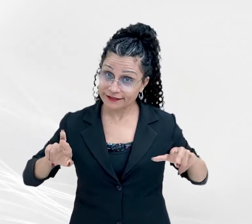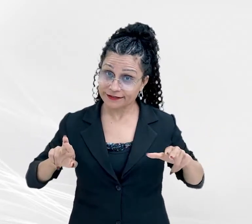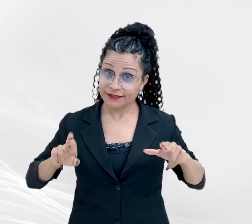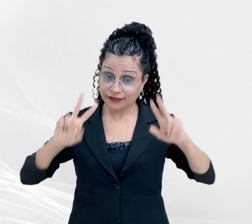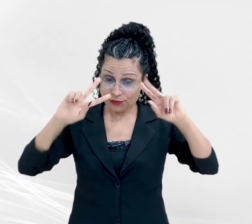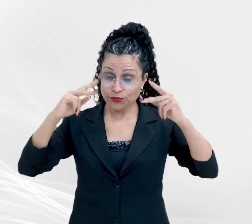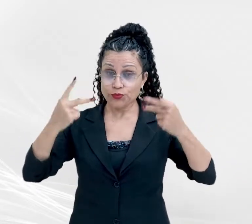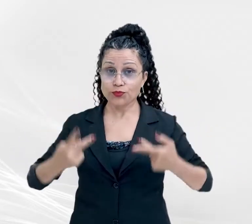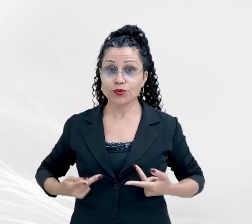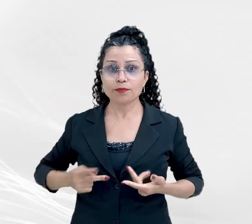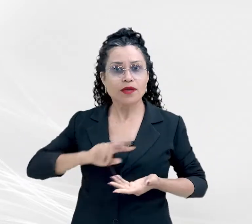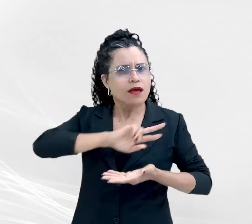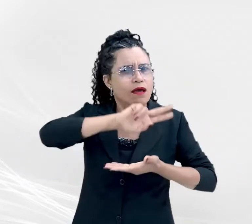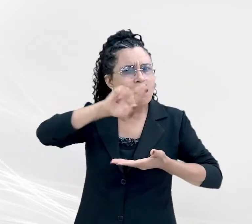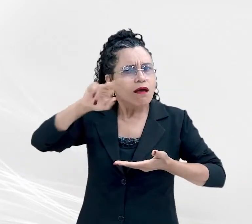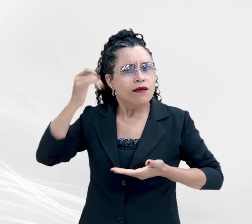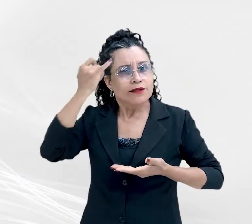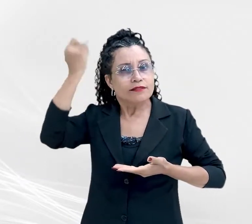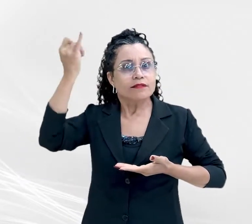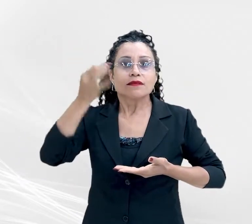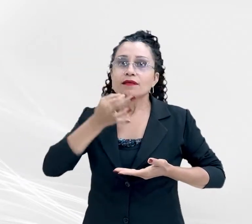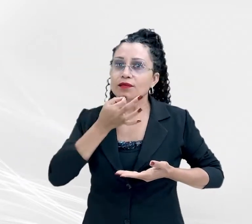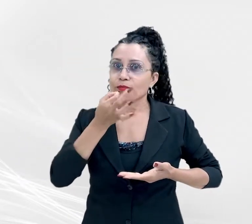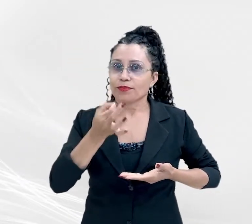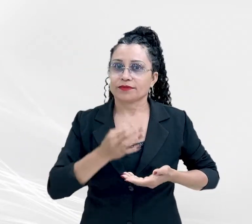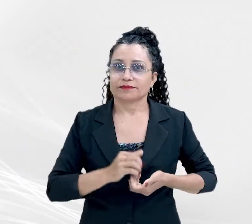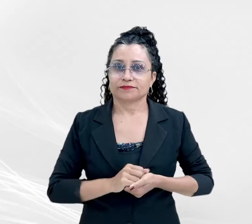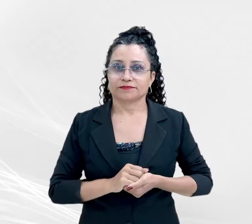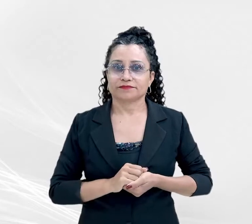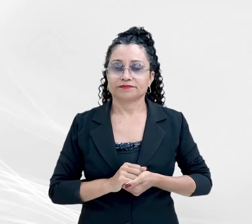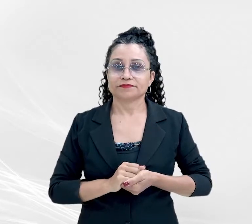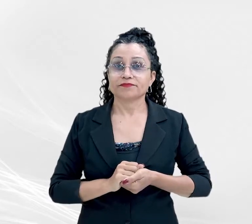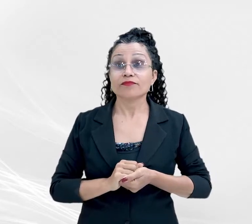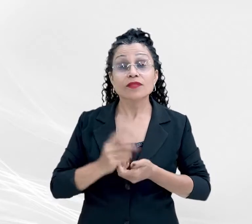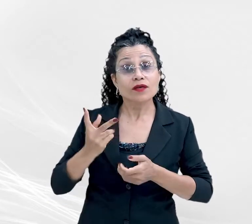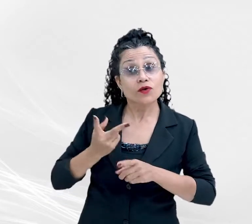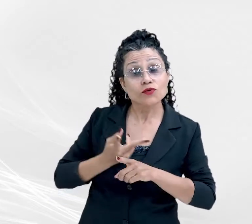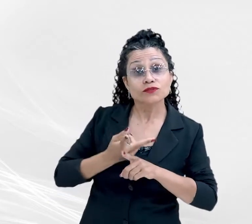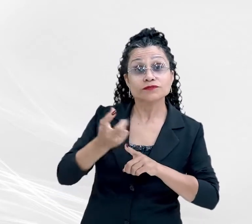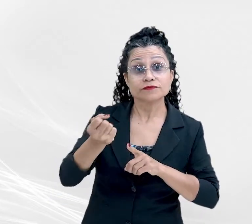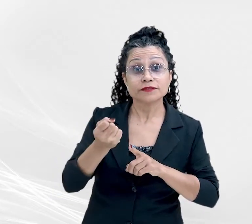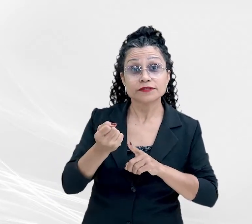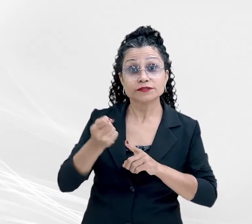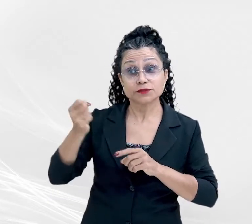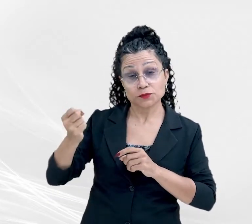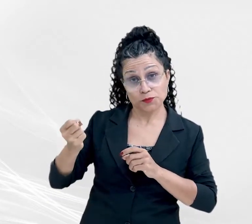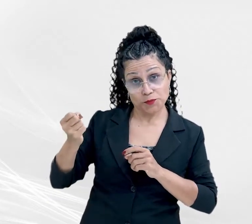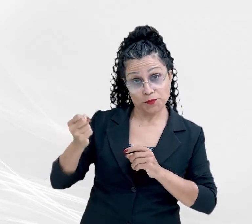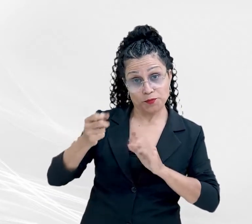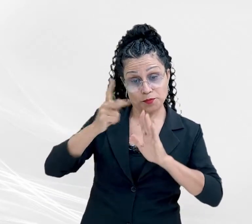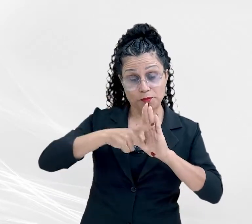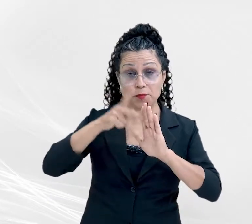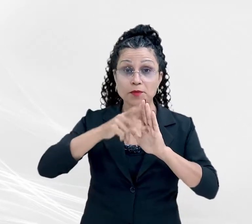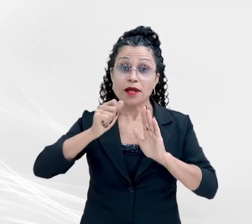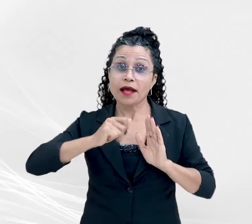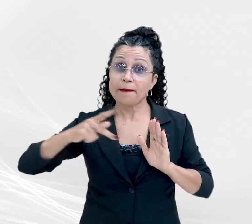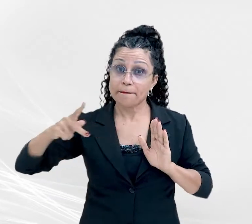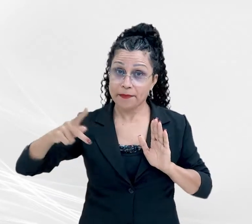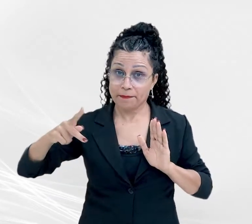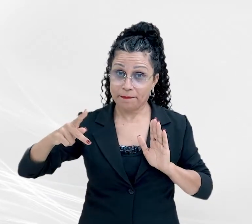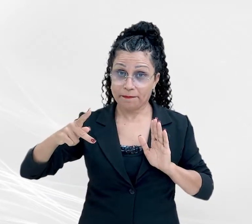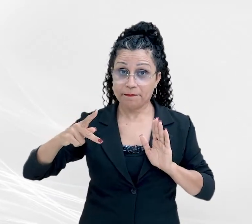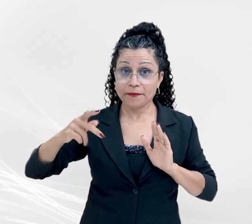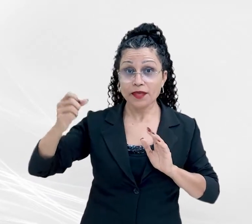pluralismo de ideias e opiniões. Os grandes vencedores foram o aplicativo Projeto Luz e o projeto